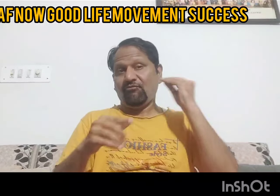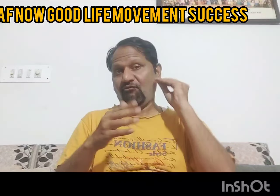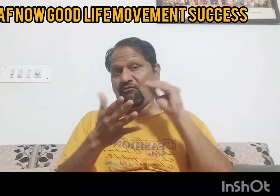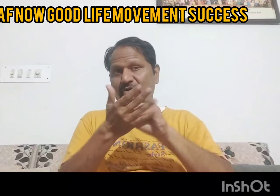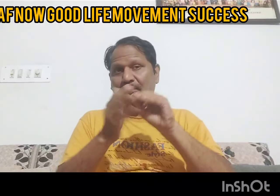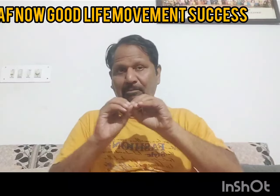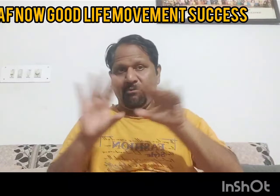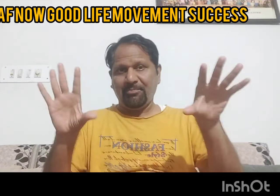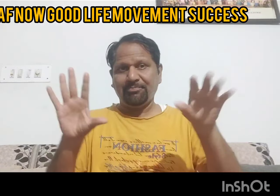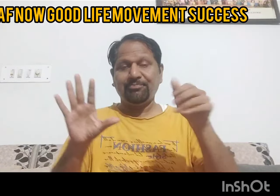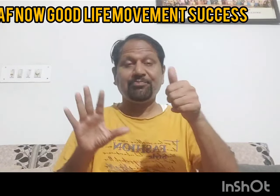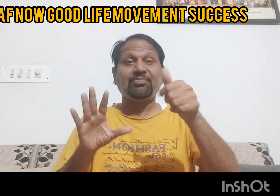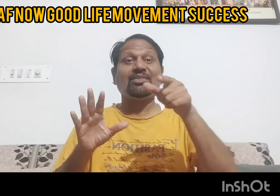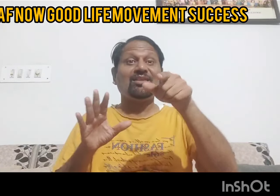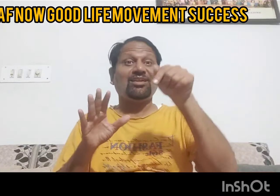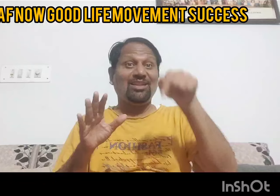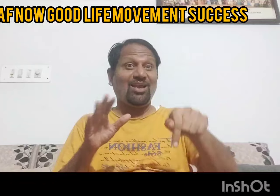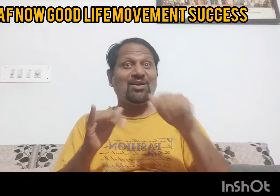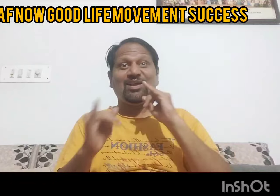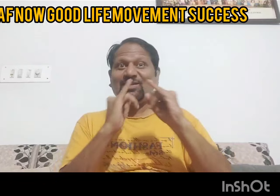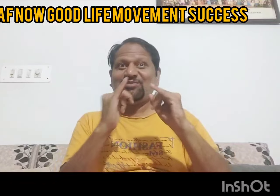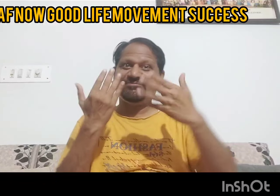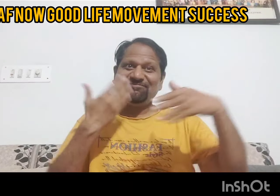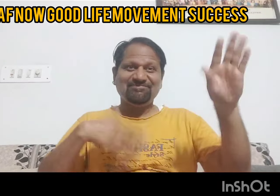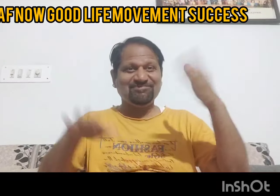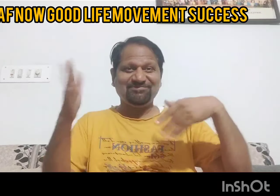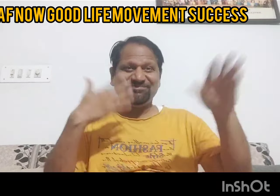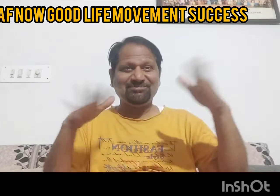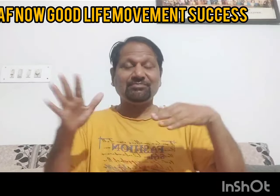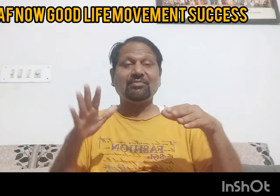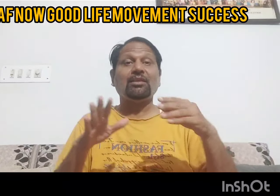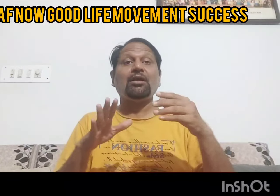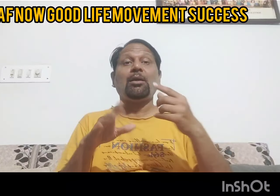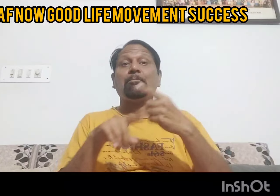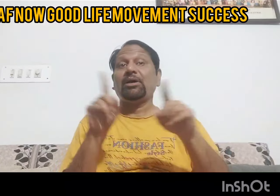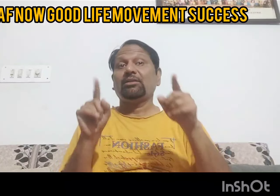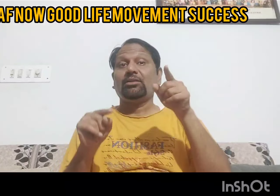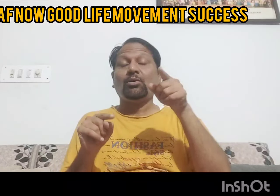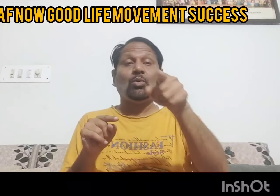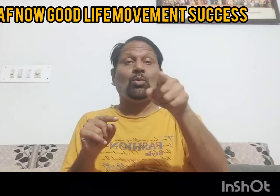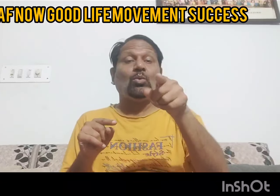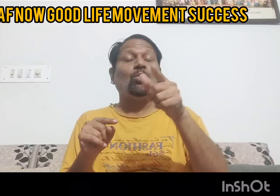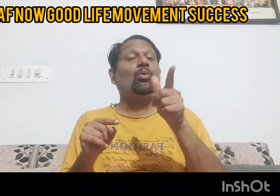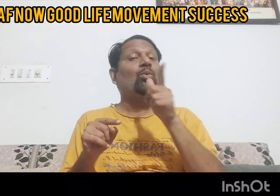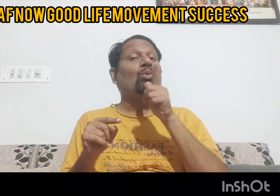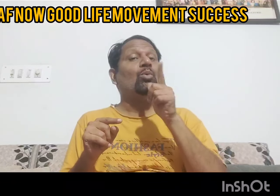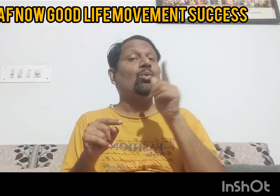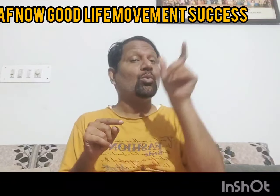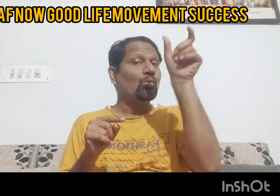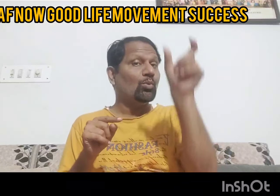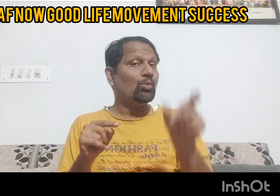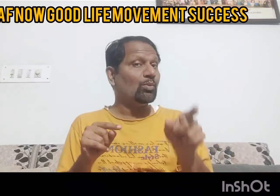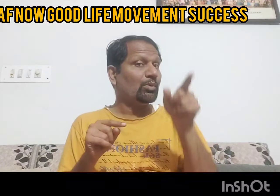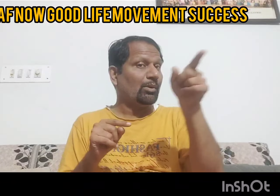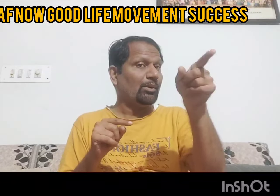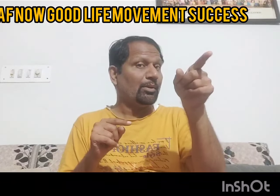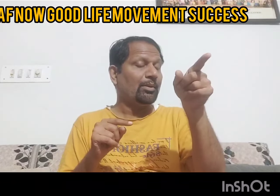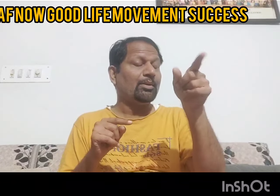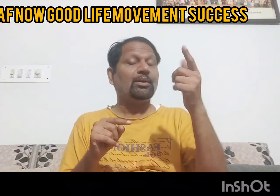खुश हैं मैं यह सब को बताना चाहता हूं कि इंटर्व्यू तो हो रहे हैं लेकिन इस बात का देखें कि जिसका